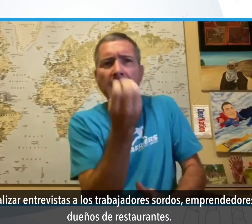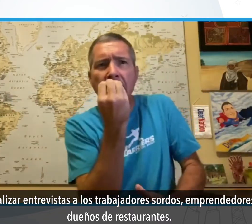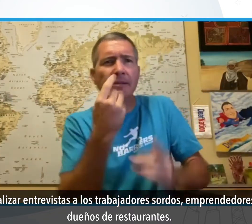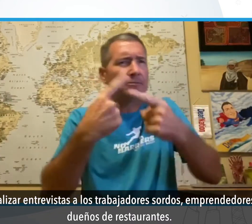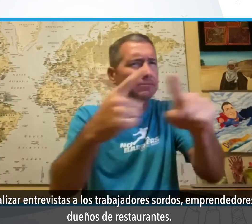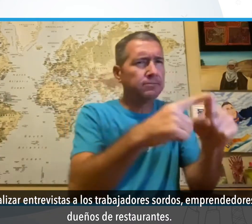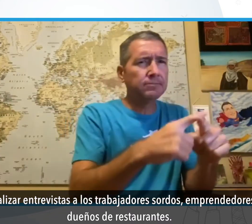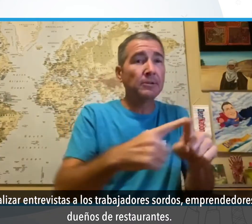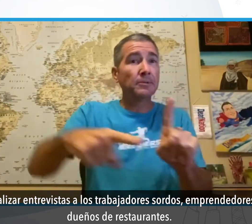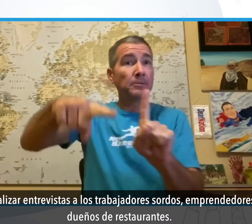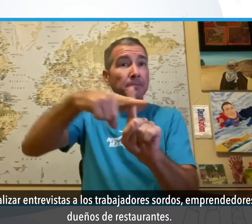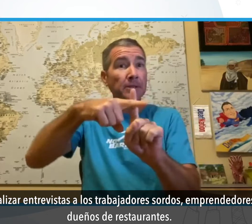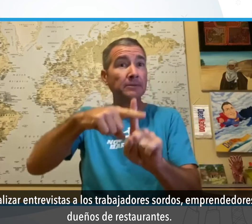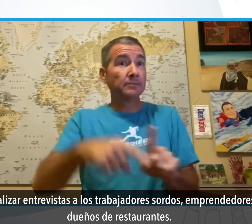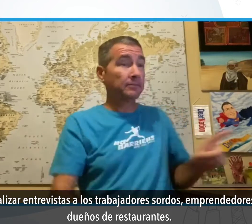dueños de restaurantes.